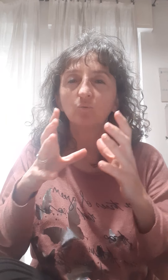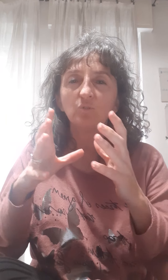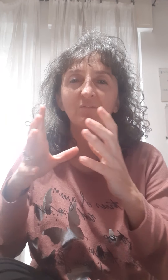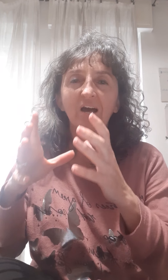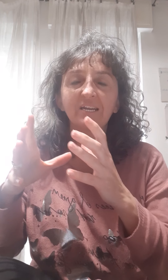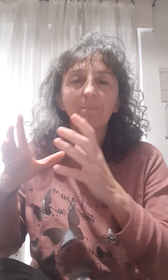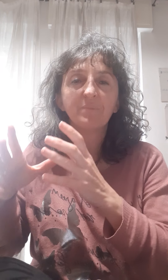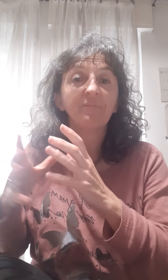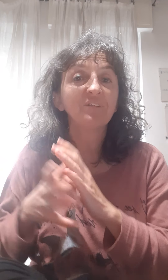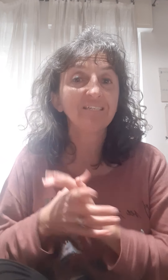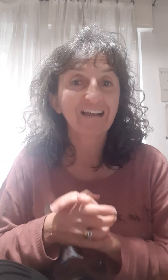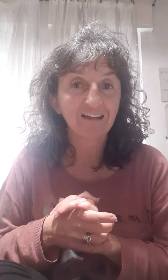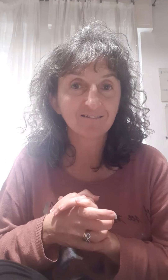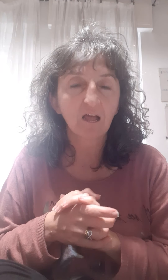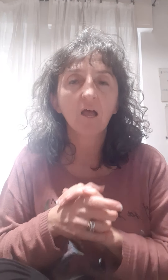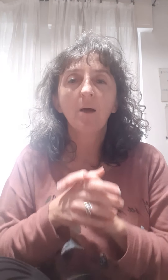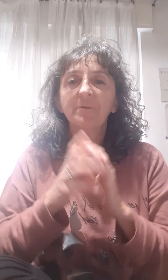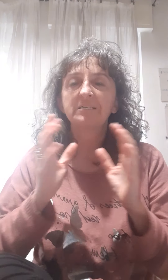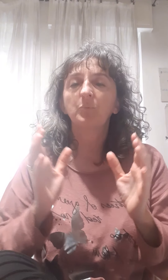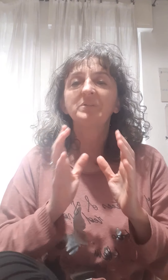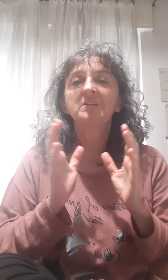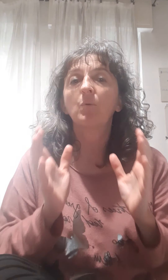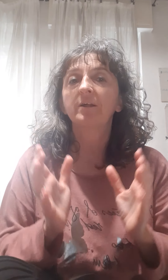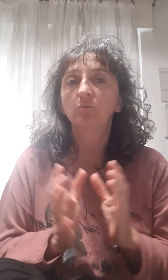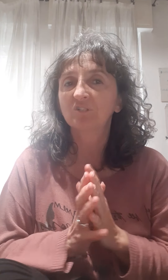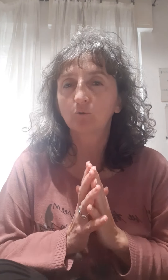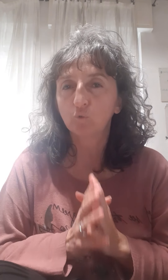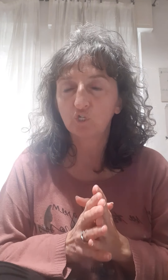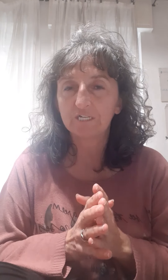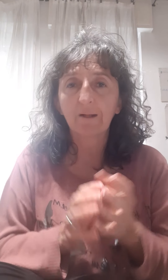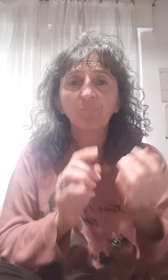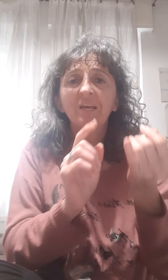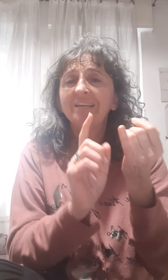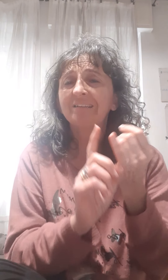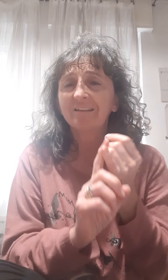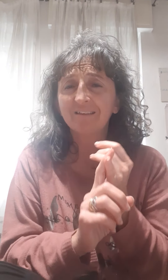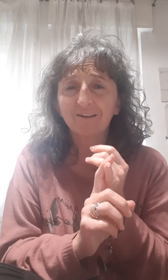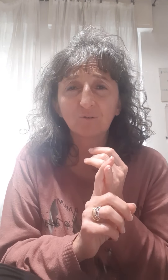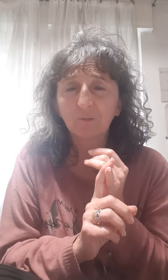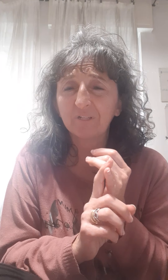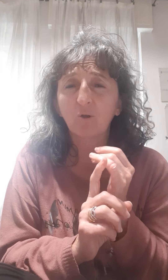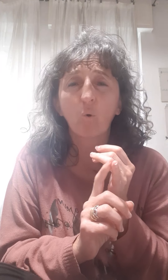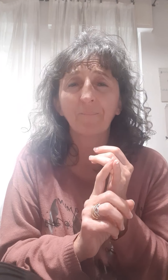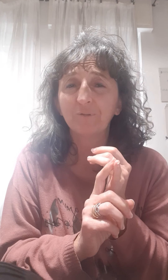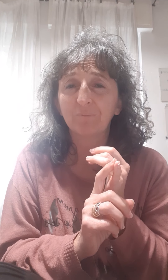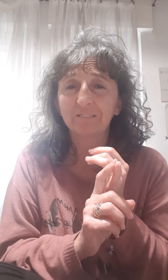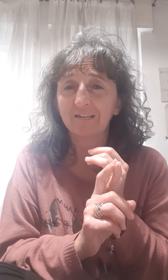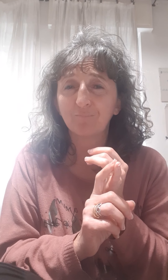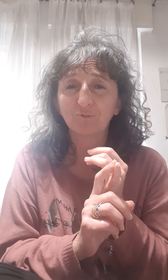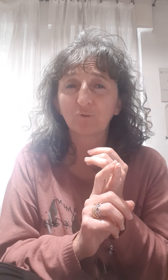tutti i vari ambienti di casa, per esempio pensiamo alla nostra cucina, i taglieri non sapete quanti batteri possono